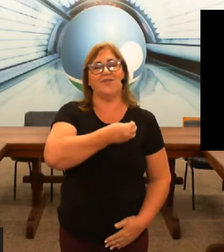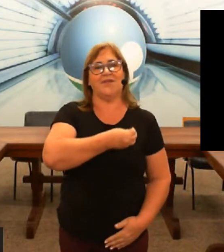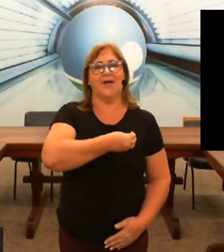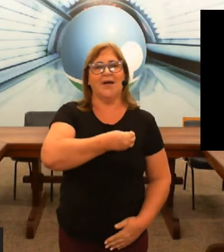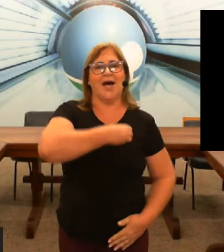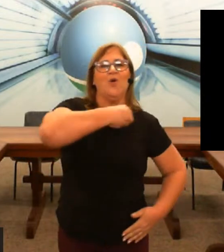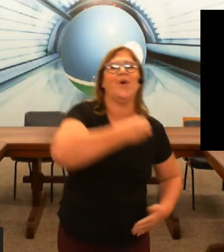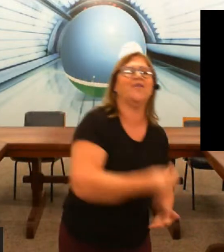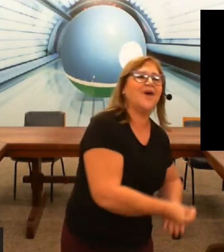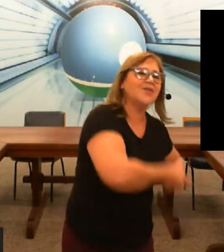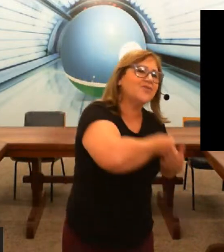de vida. Aí eu pego e faço.